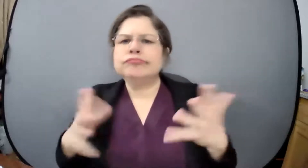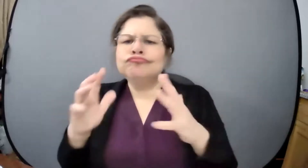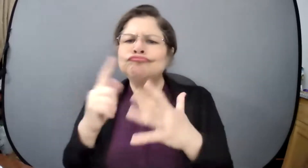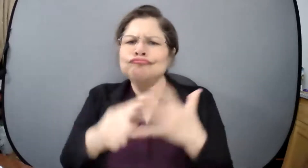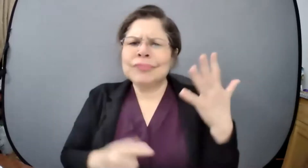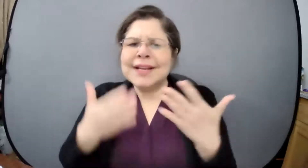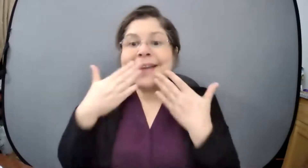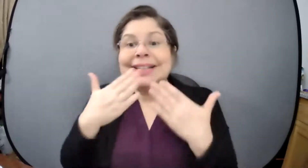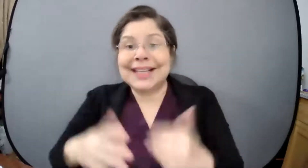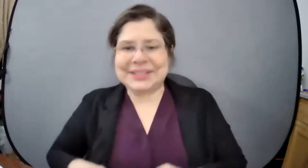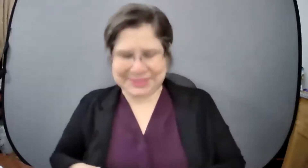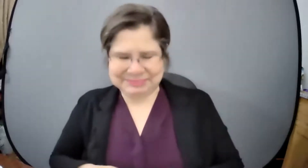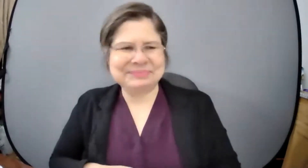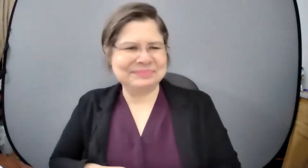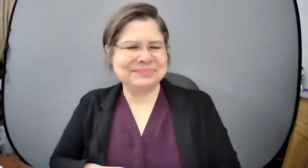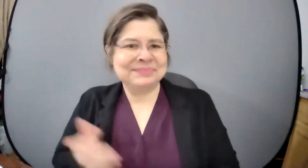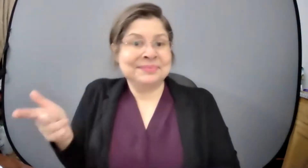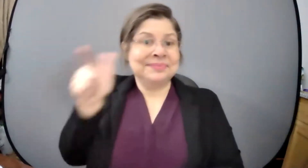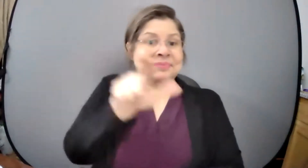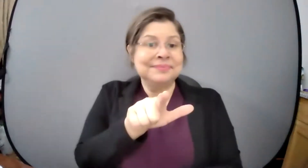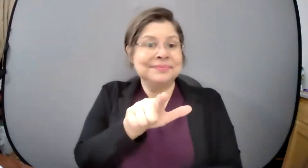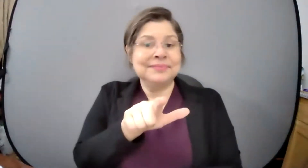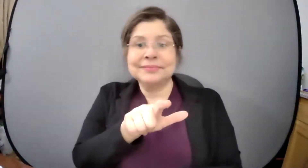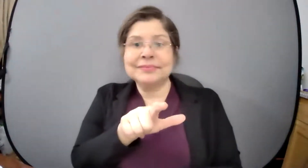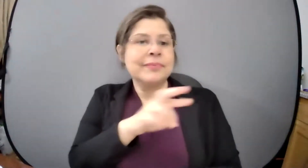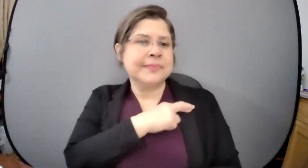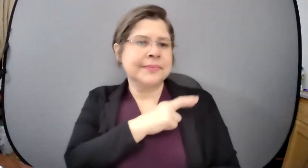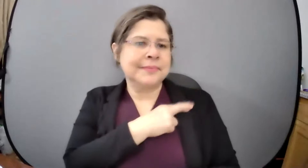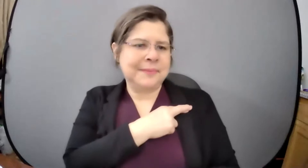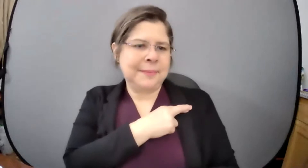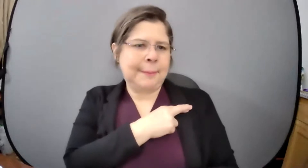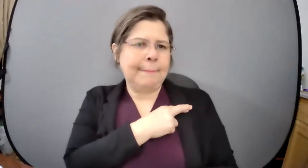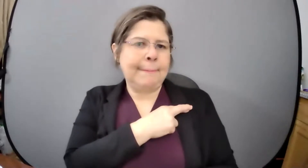entonces pasamos con Roberto